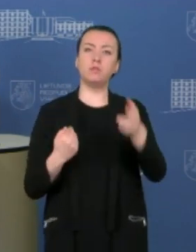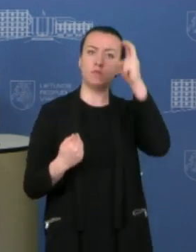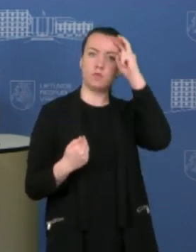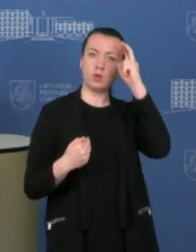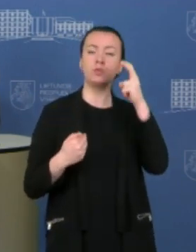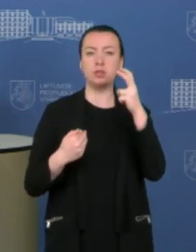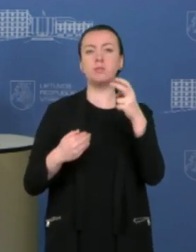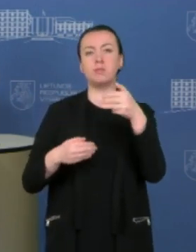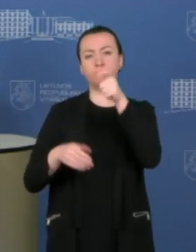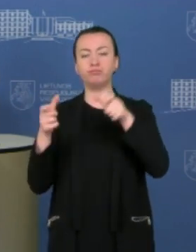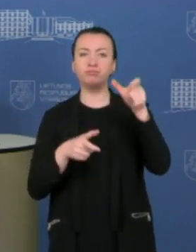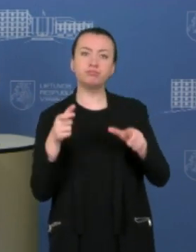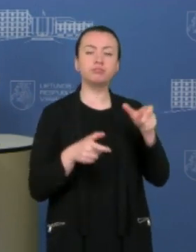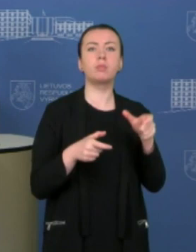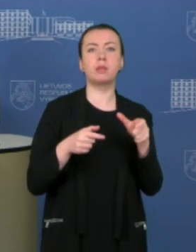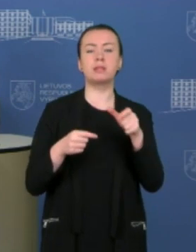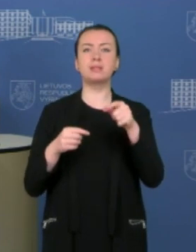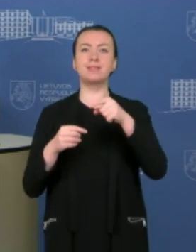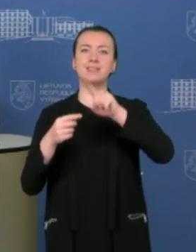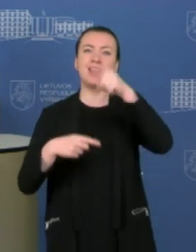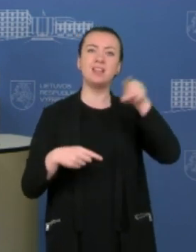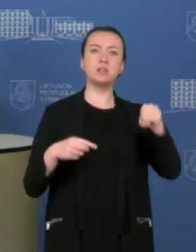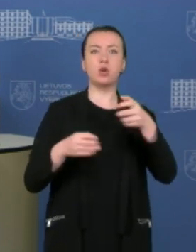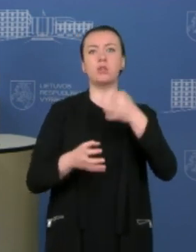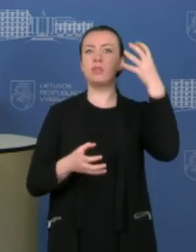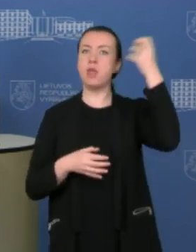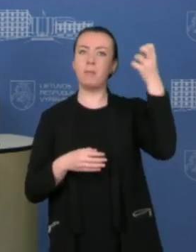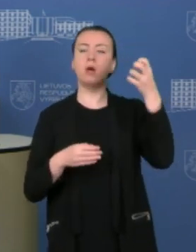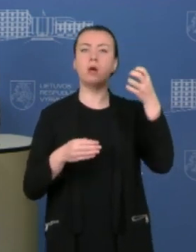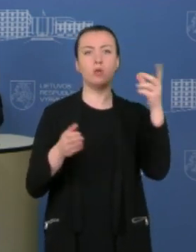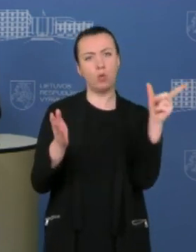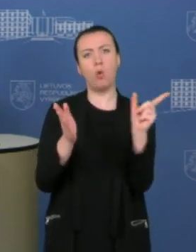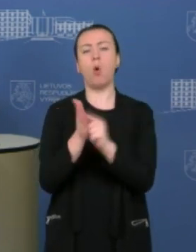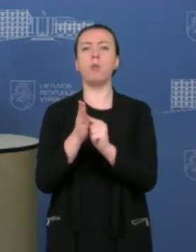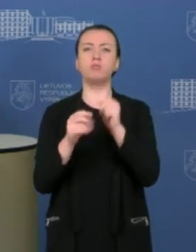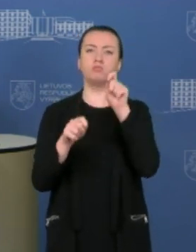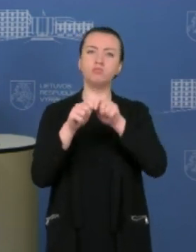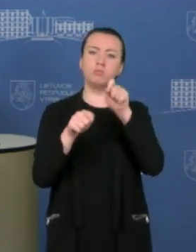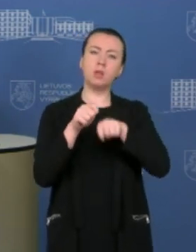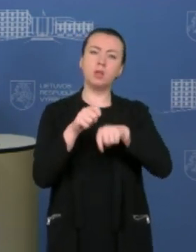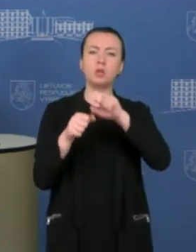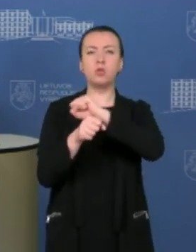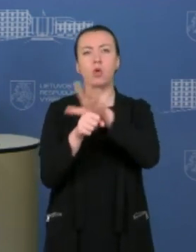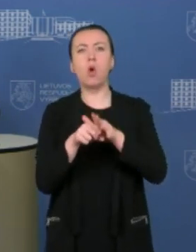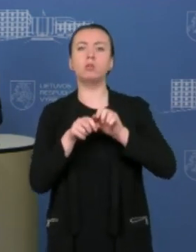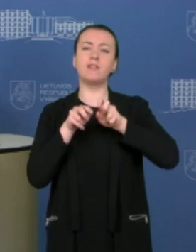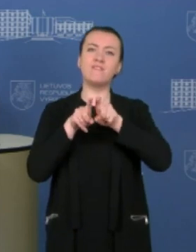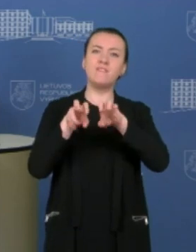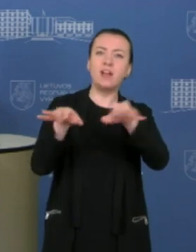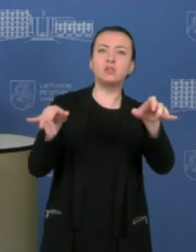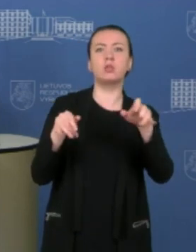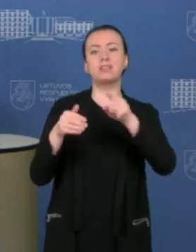pavėdė Lietuvos statistikos departamentui atlikti COVID-19 lygos koronaviruso infekcijos